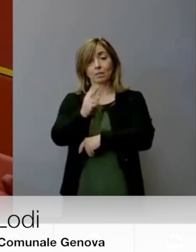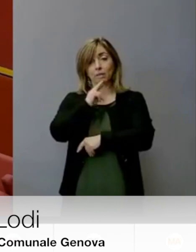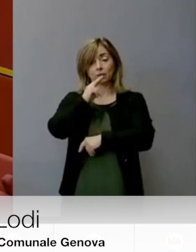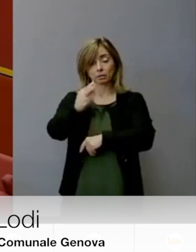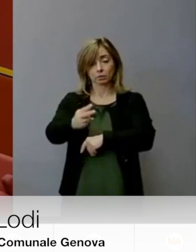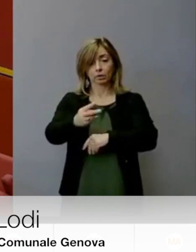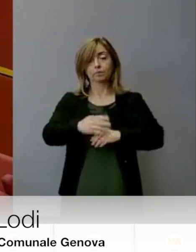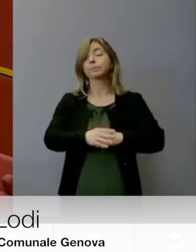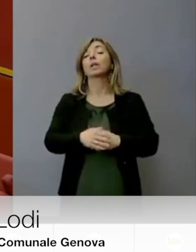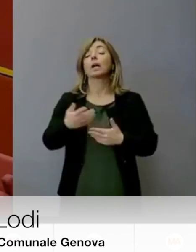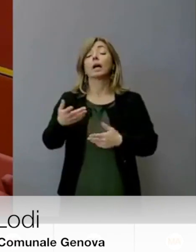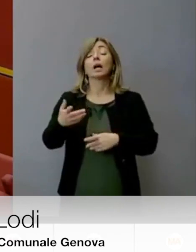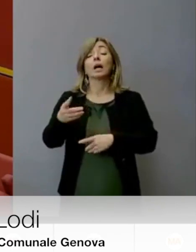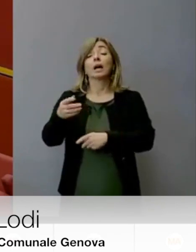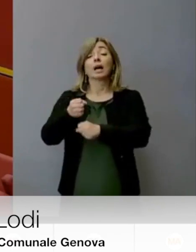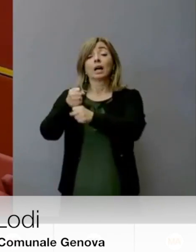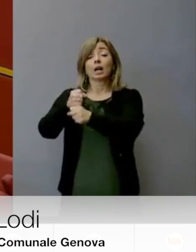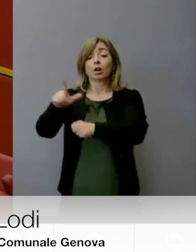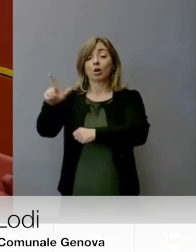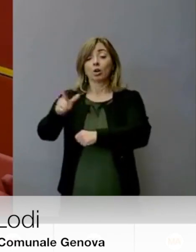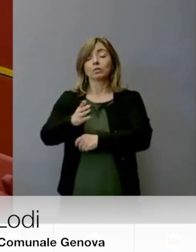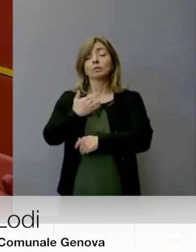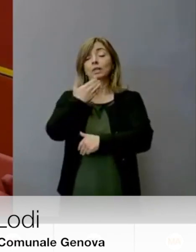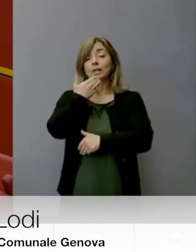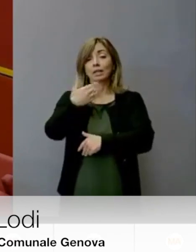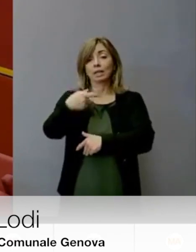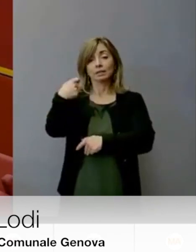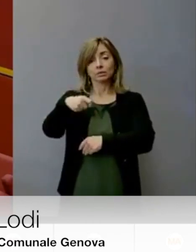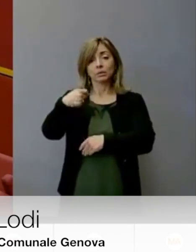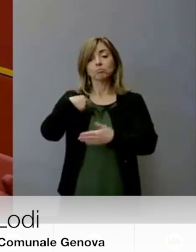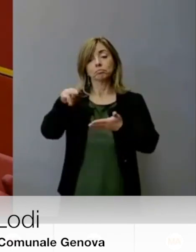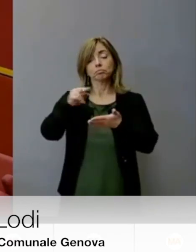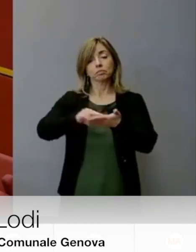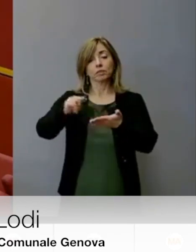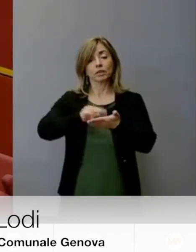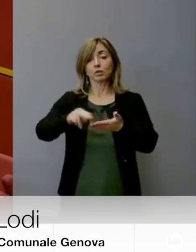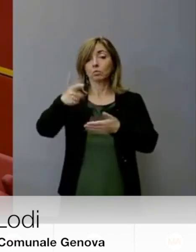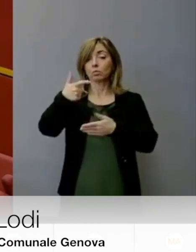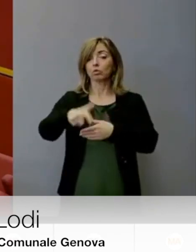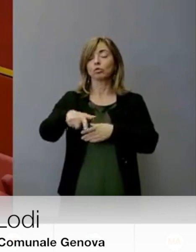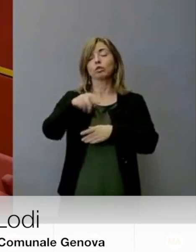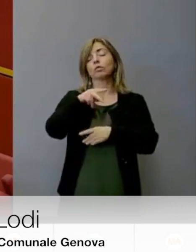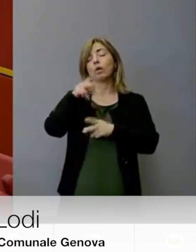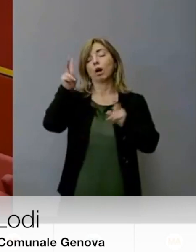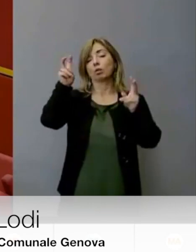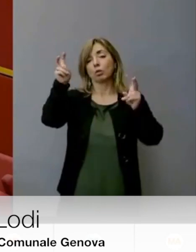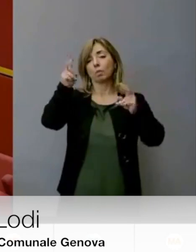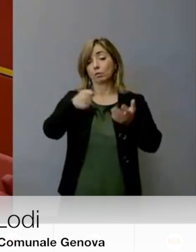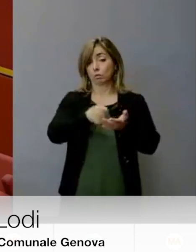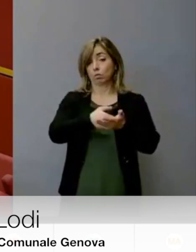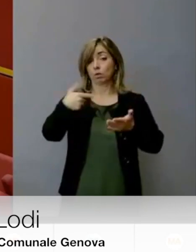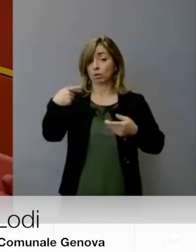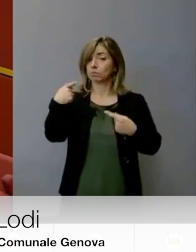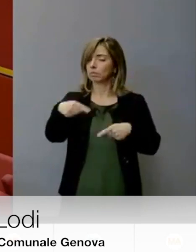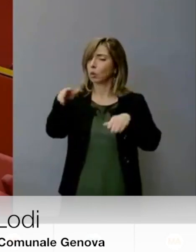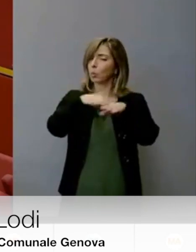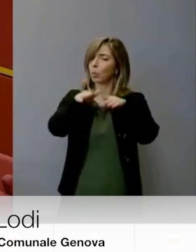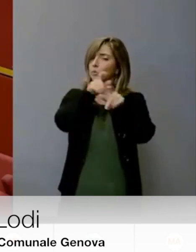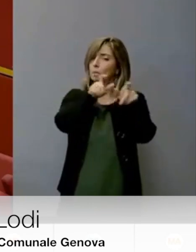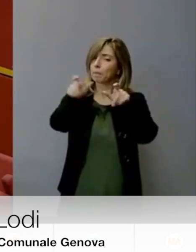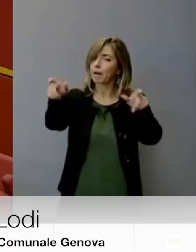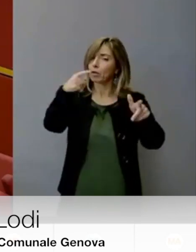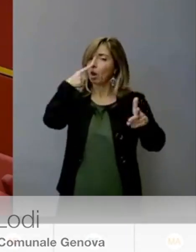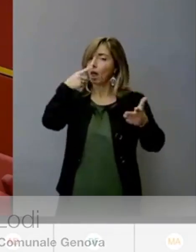scritto perché quando si parla di una biblioteca così importante anche l'uso delle parole è importante. Una commissione consigliare municipale